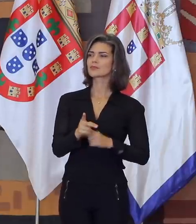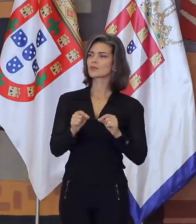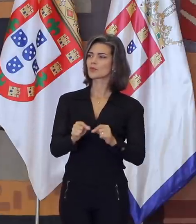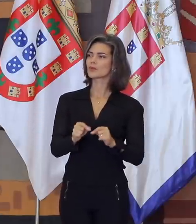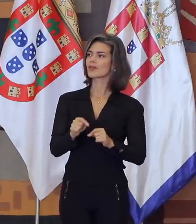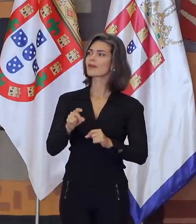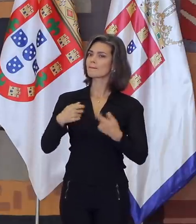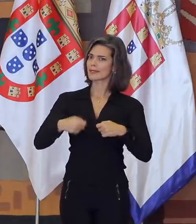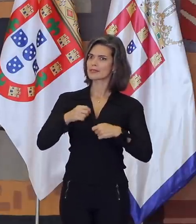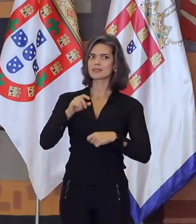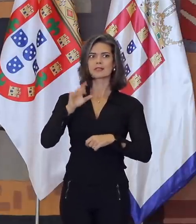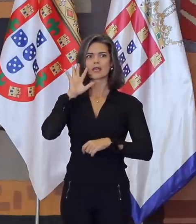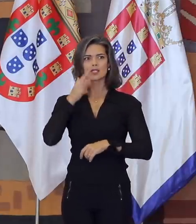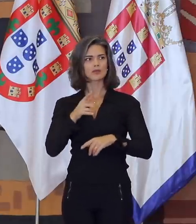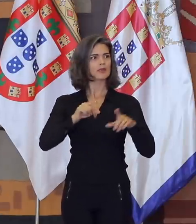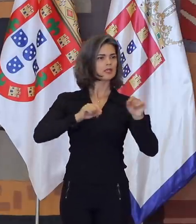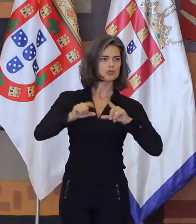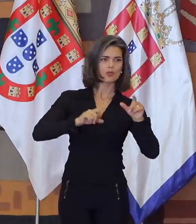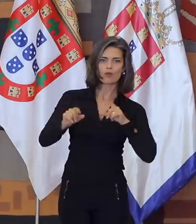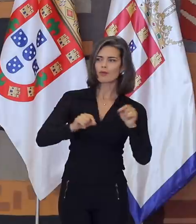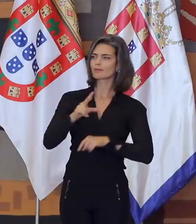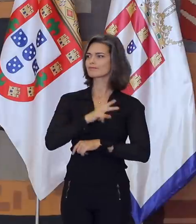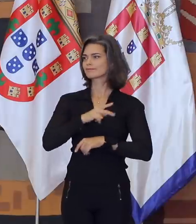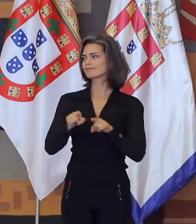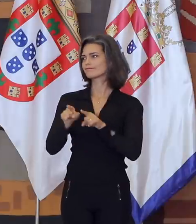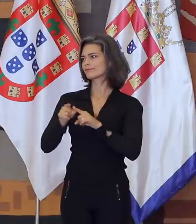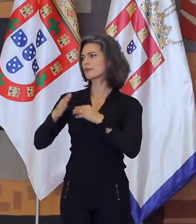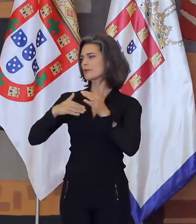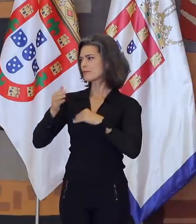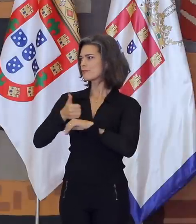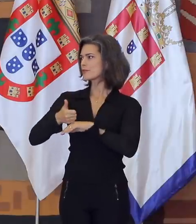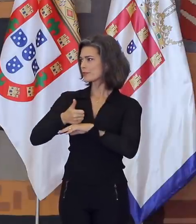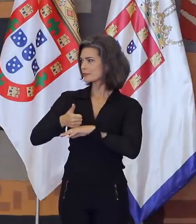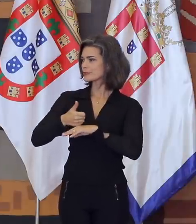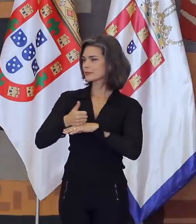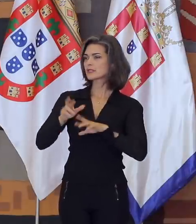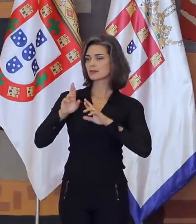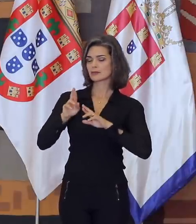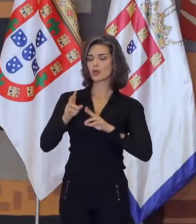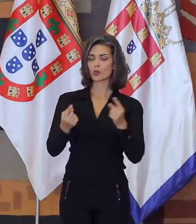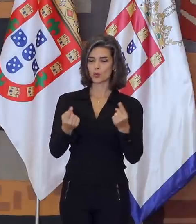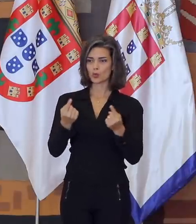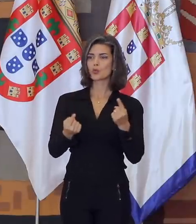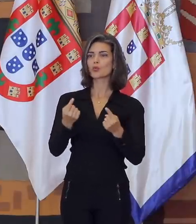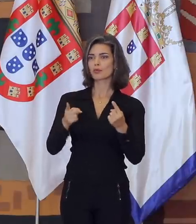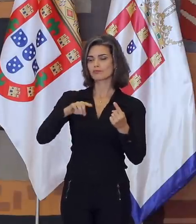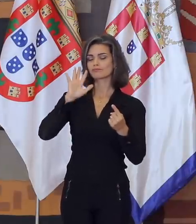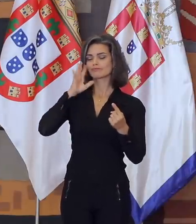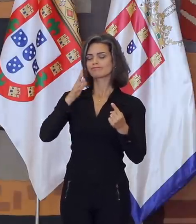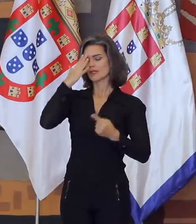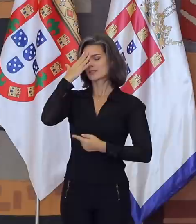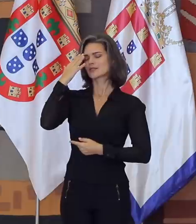a fazer escolhas, tanto pessoais quanto profissionais. Espero que, em ambos os casos, hajam com